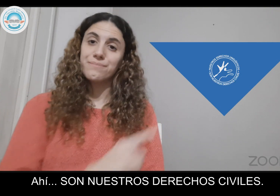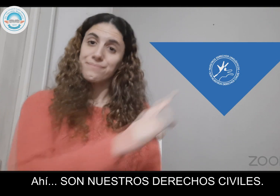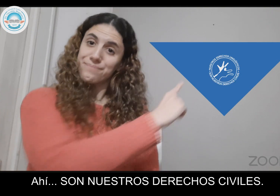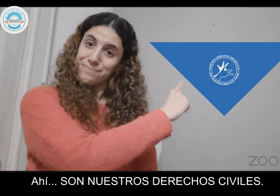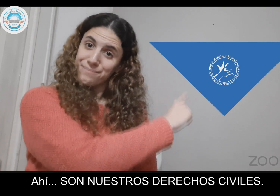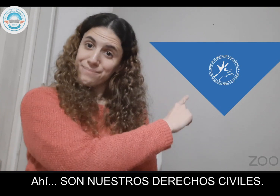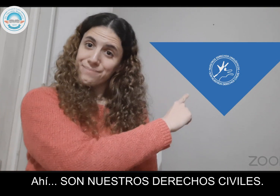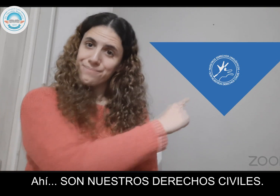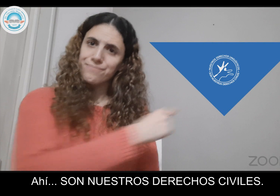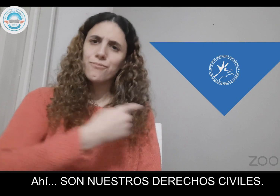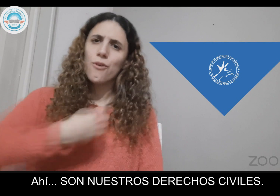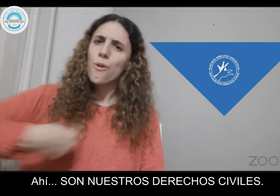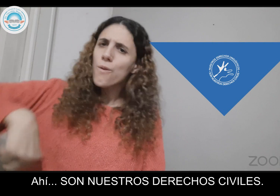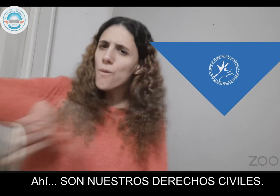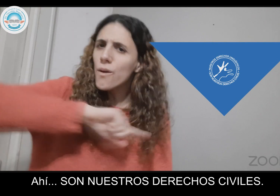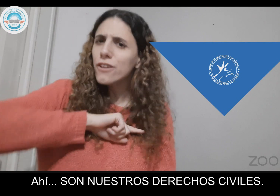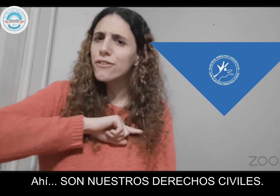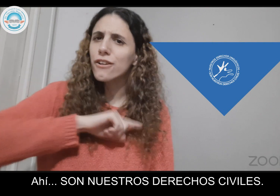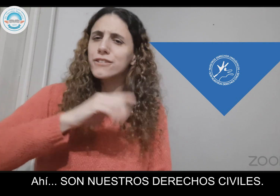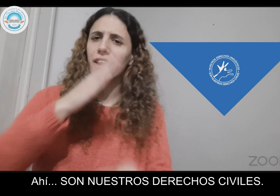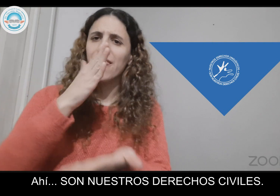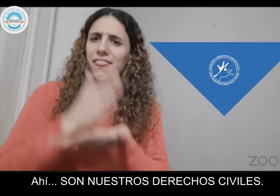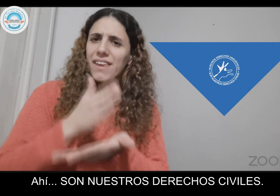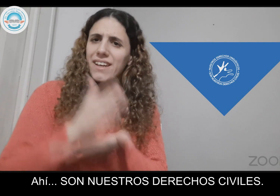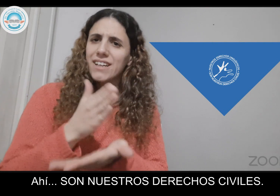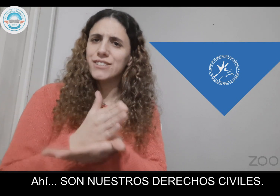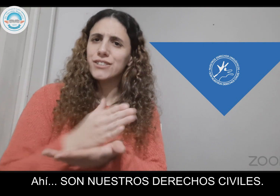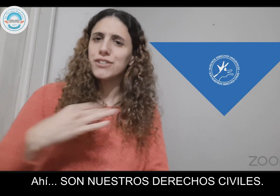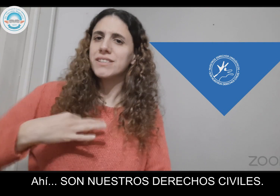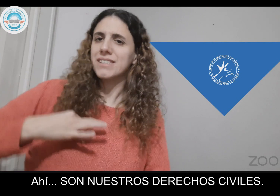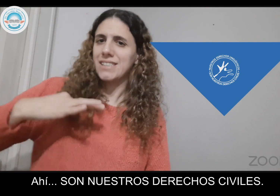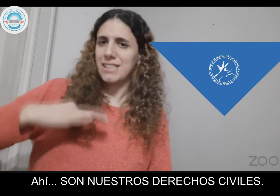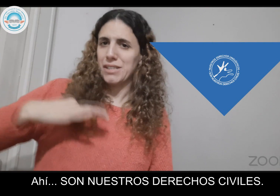Ahí, son nuestros derechos civiles.